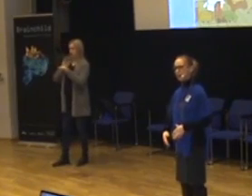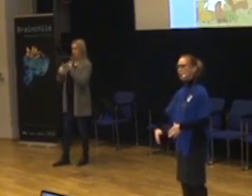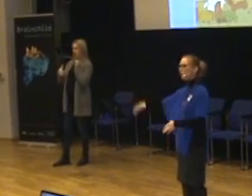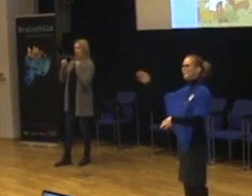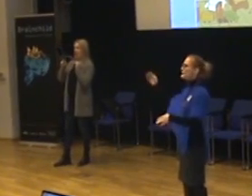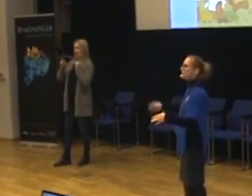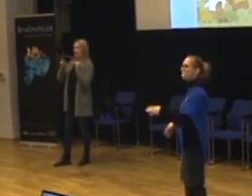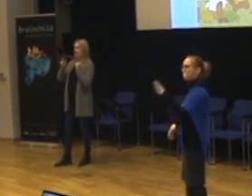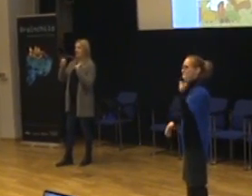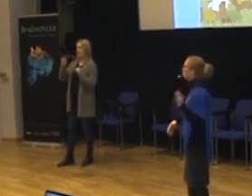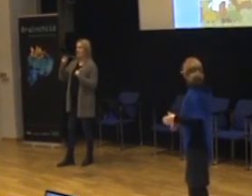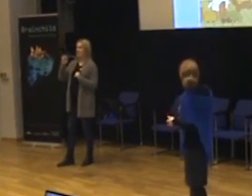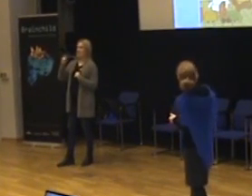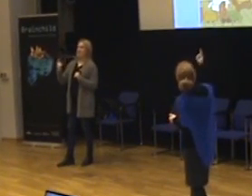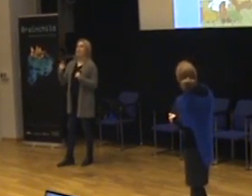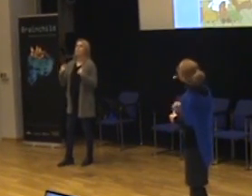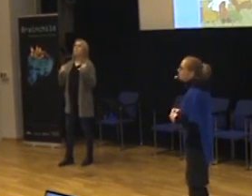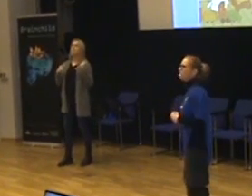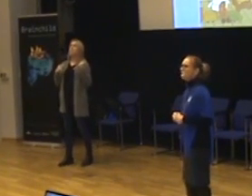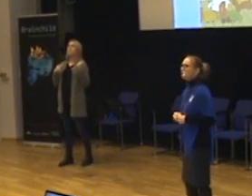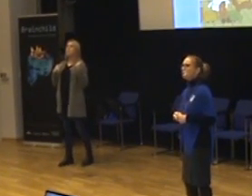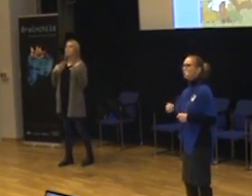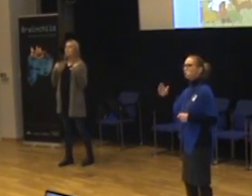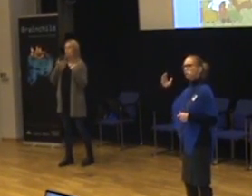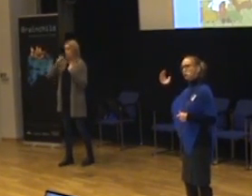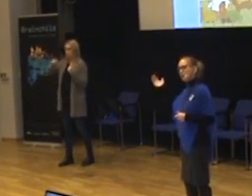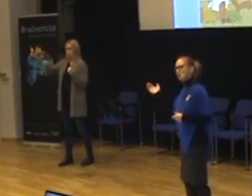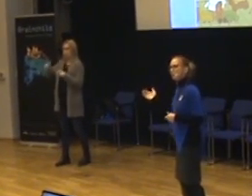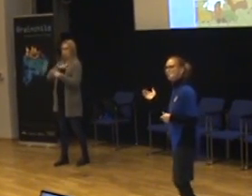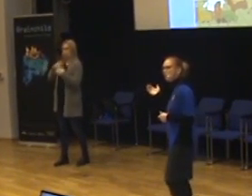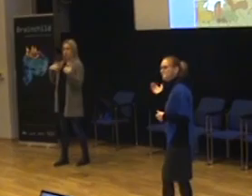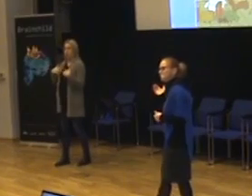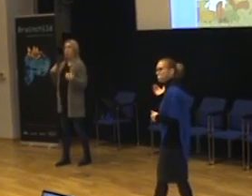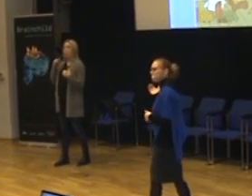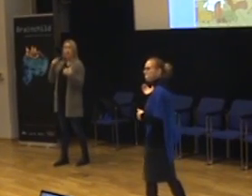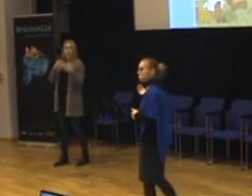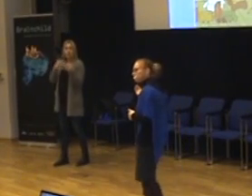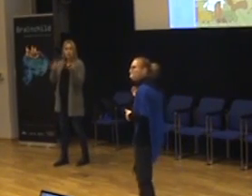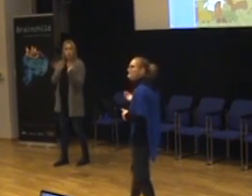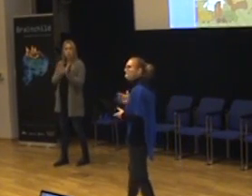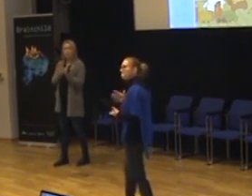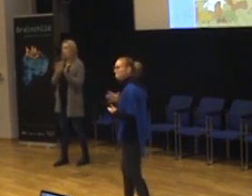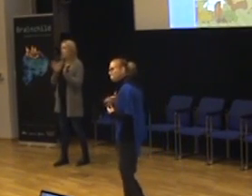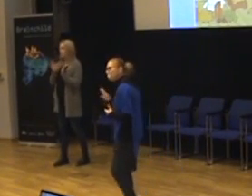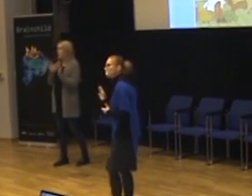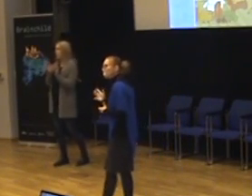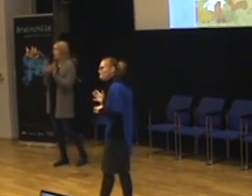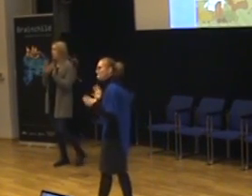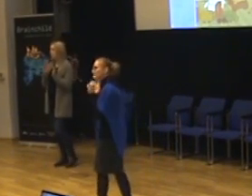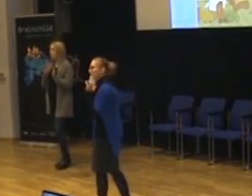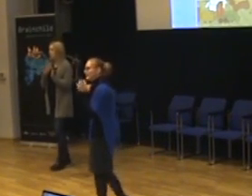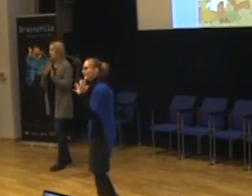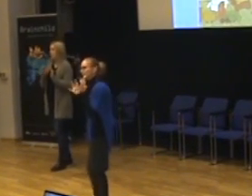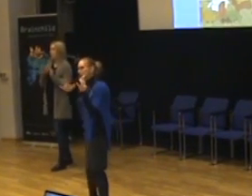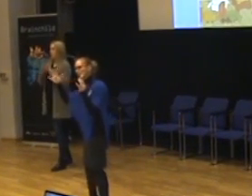bänkarna och far runt. I klassrummet glider Luna Lundqvud in. Hon glider in lite, tyst och